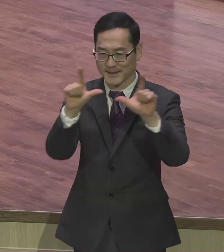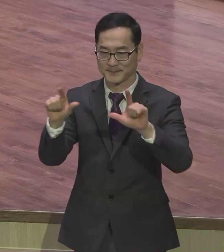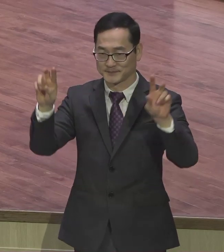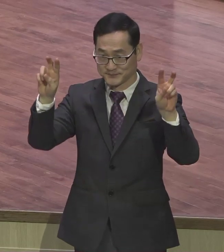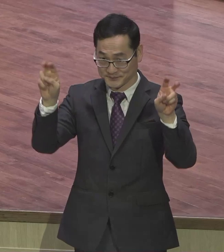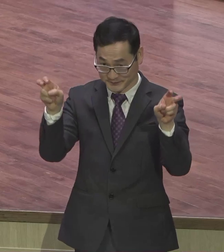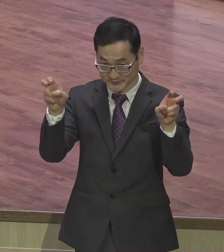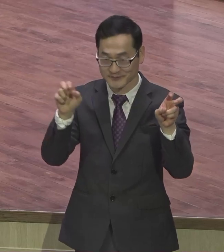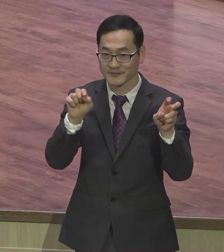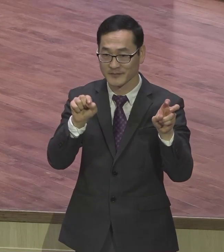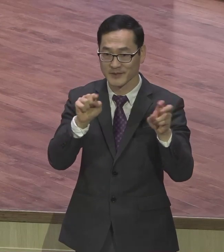말씀을 드립니다